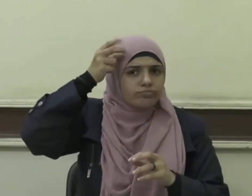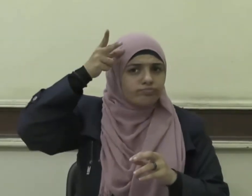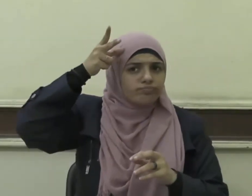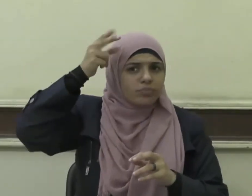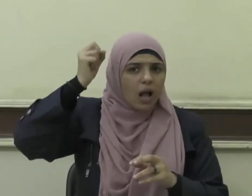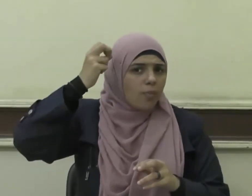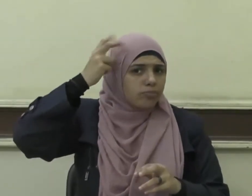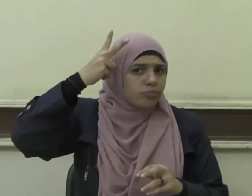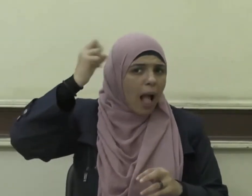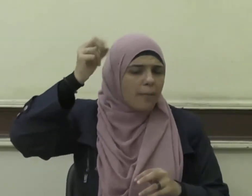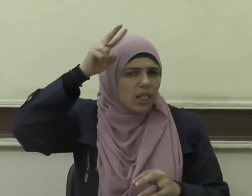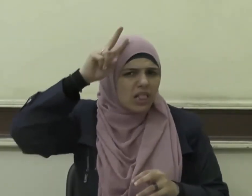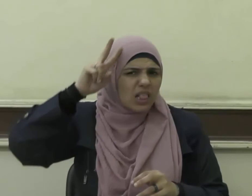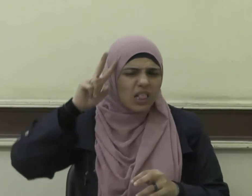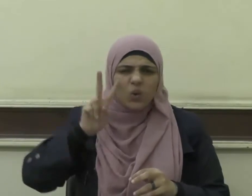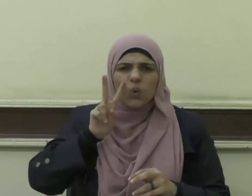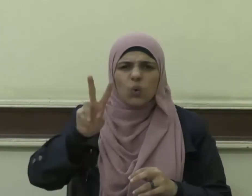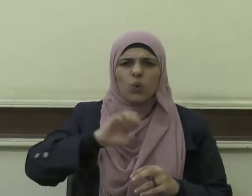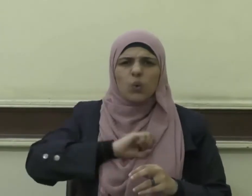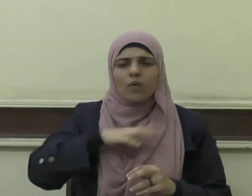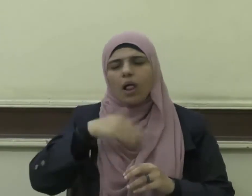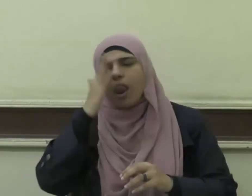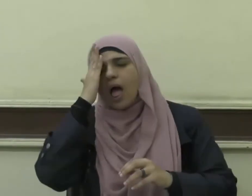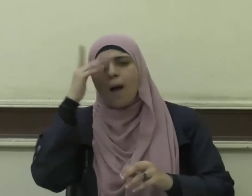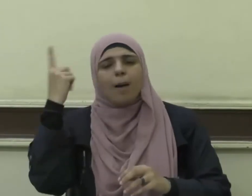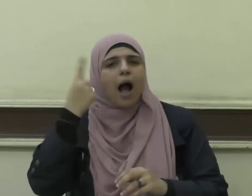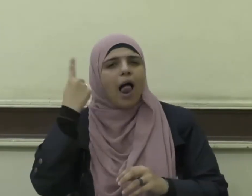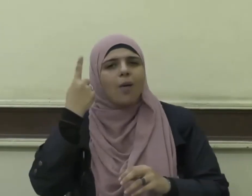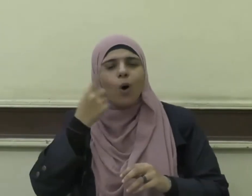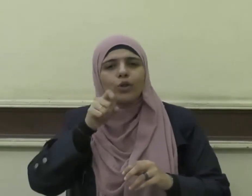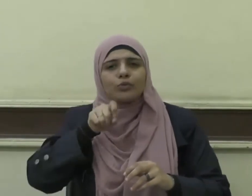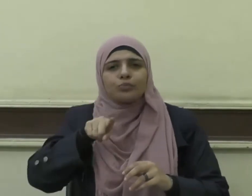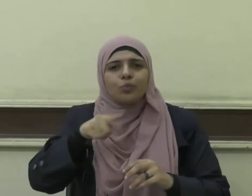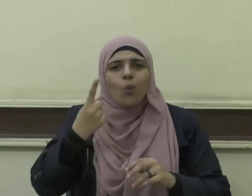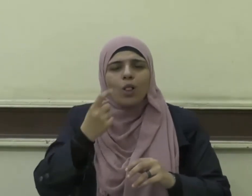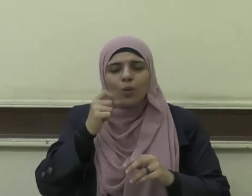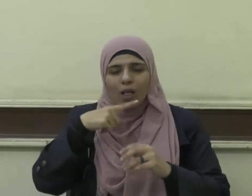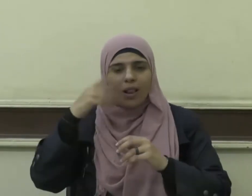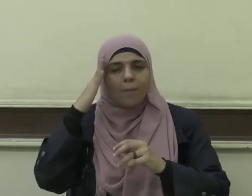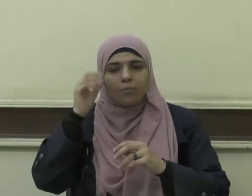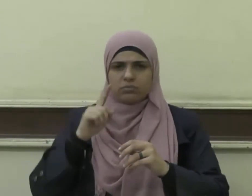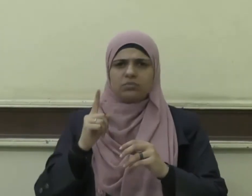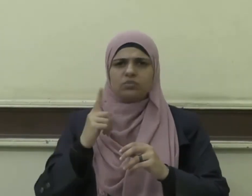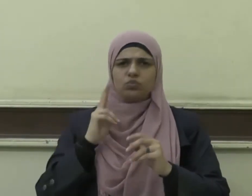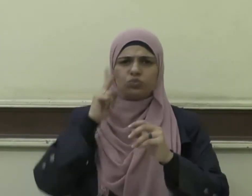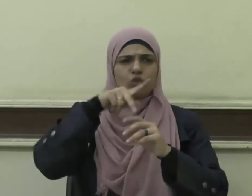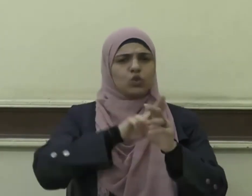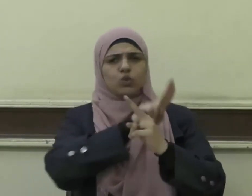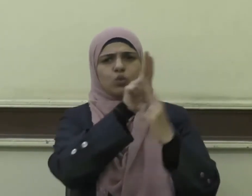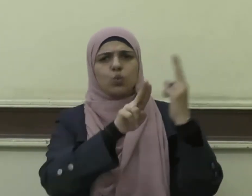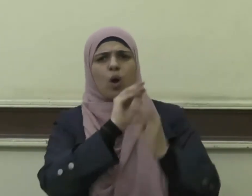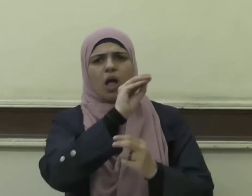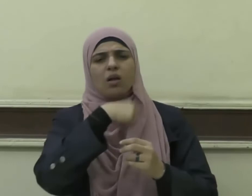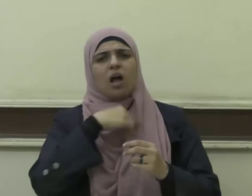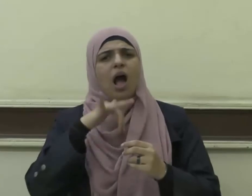رأسه ثم احتلم فسأل أصحابه هل تجدون لي رخصةً في